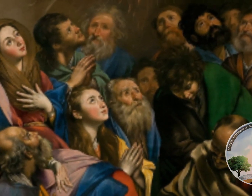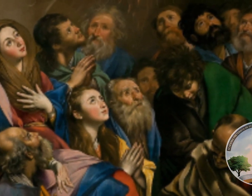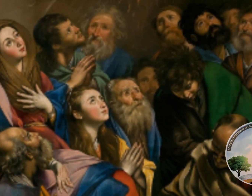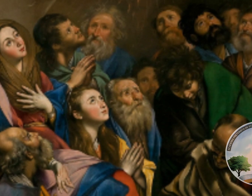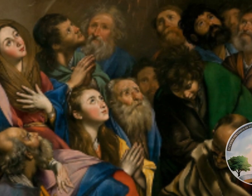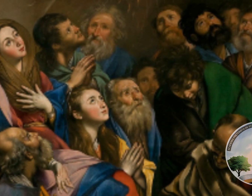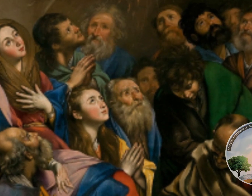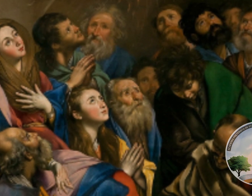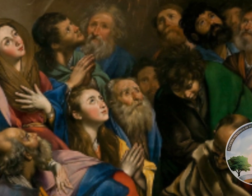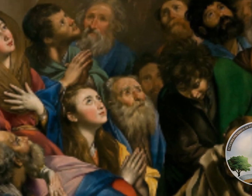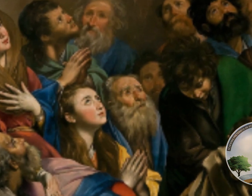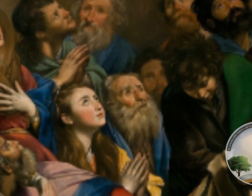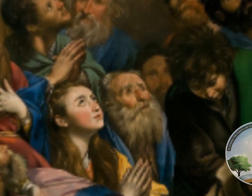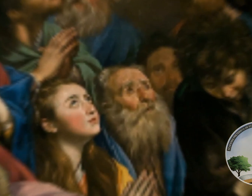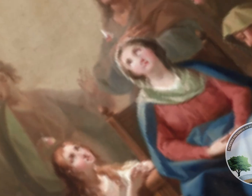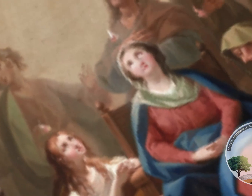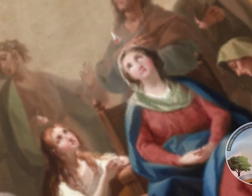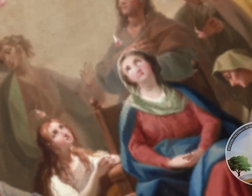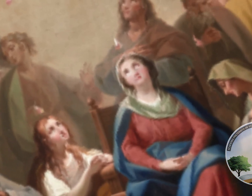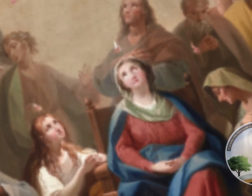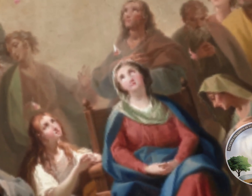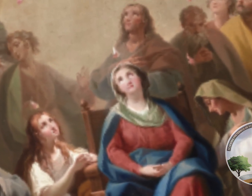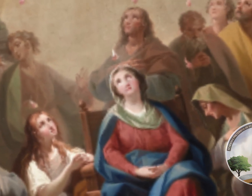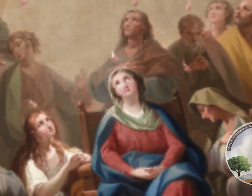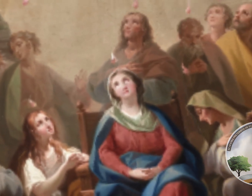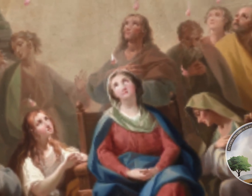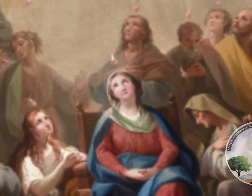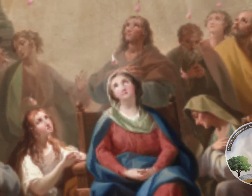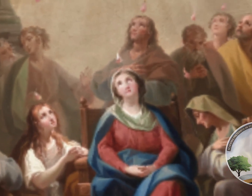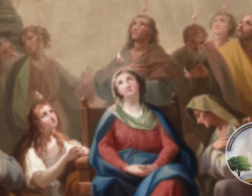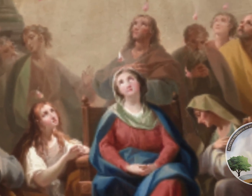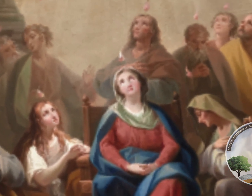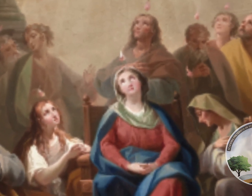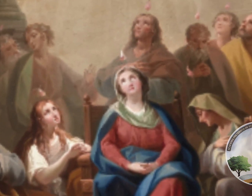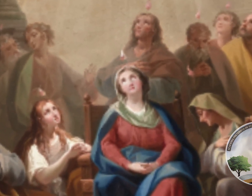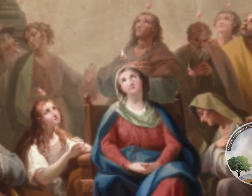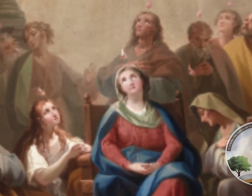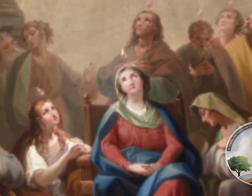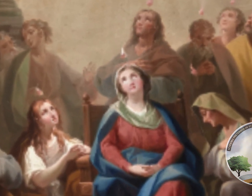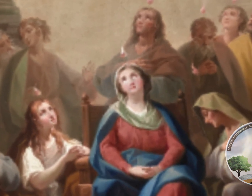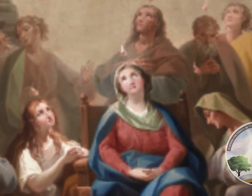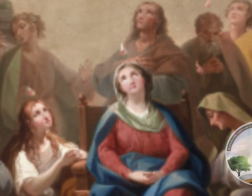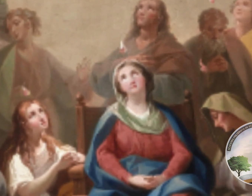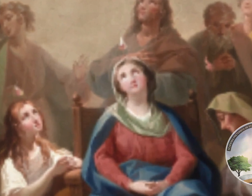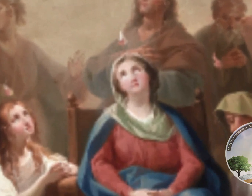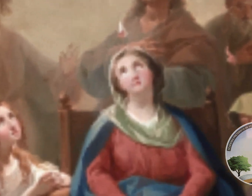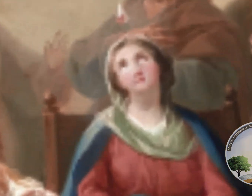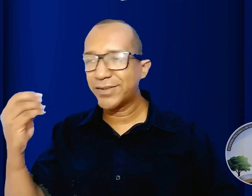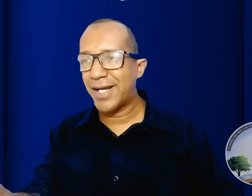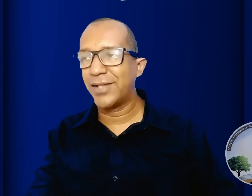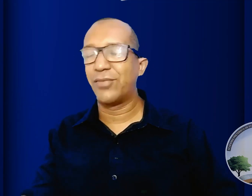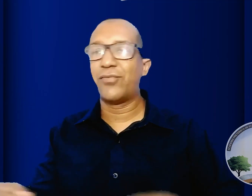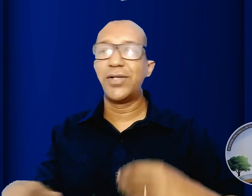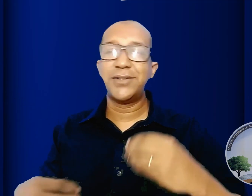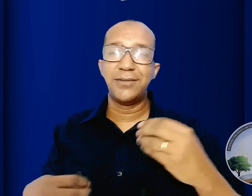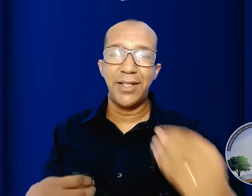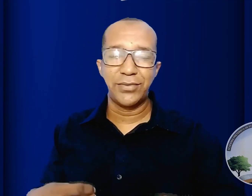diz o versículo 25 de João capítulo 5 o evangelho o evangelho foi ouvido foi manifestado a voz de Deus